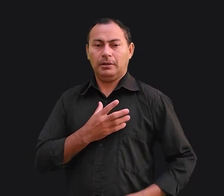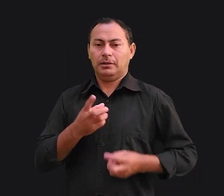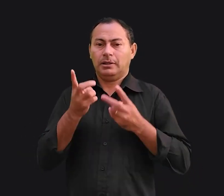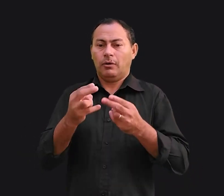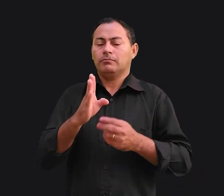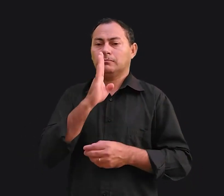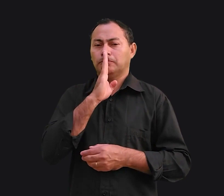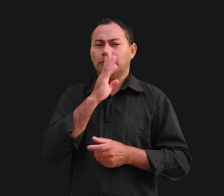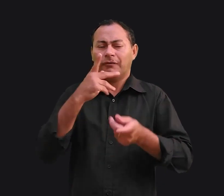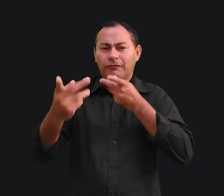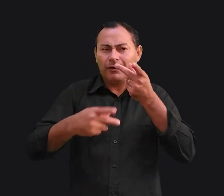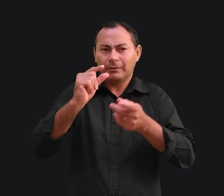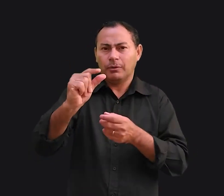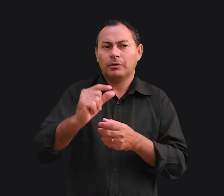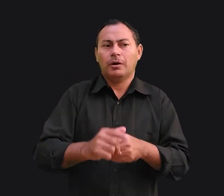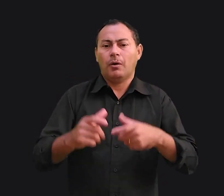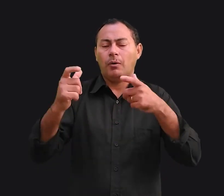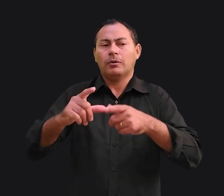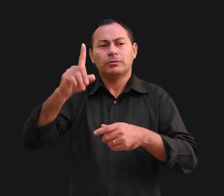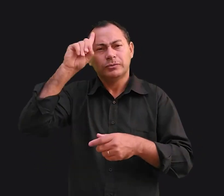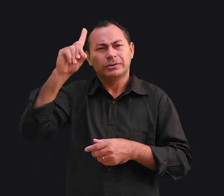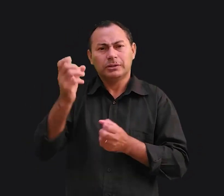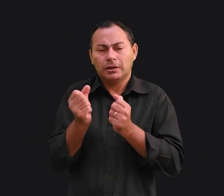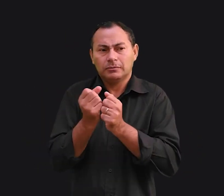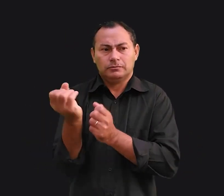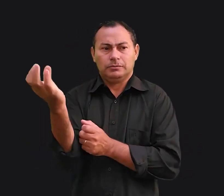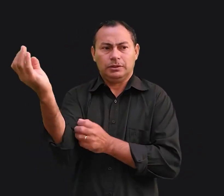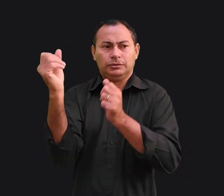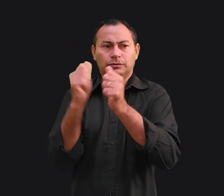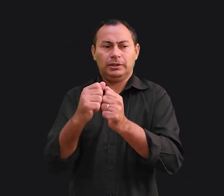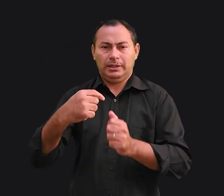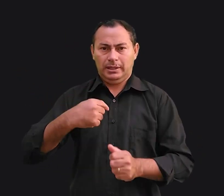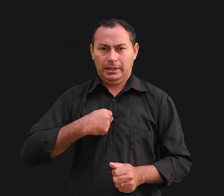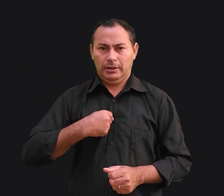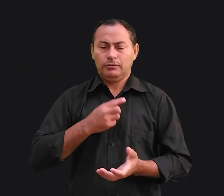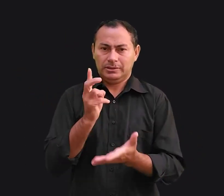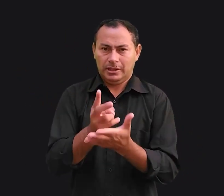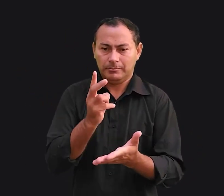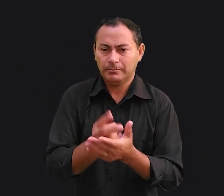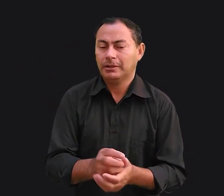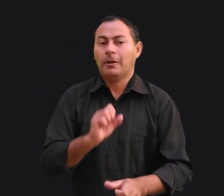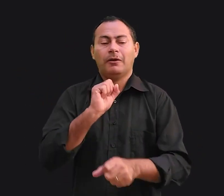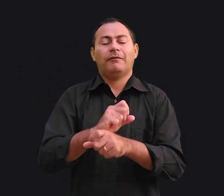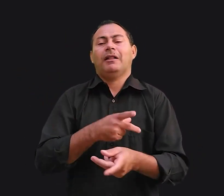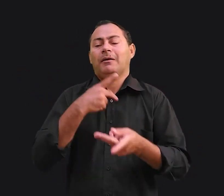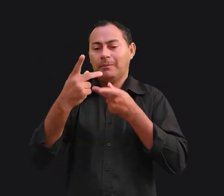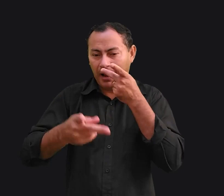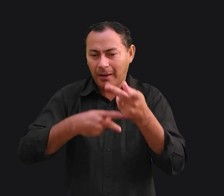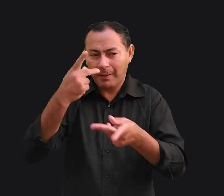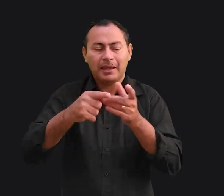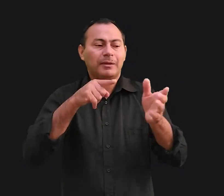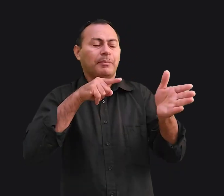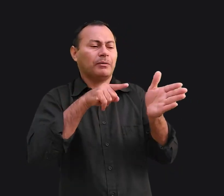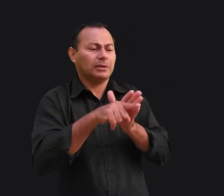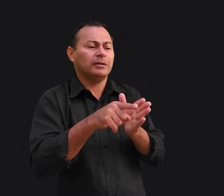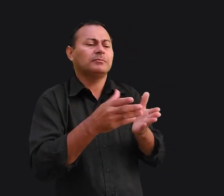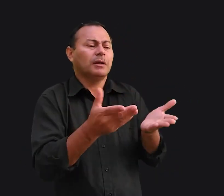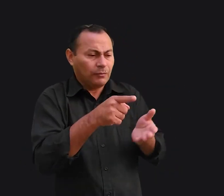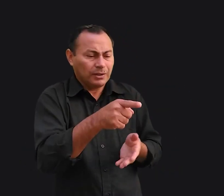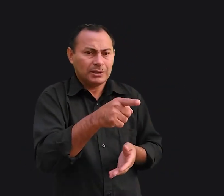quieto, que fala muito pouco. Um dia estávamos viajando juntos. Eu, como sempre, não parava de falar e perguntei a ele. Você